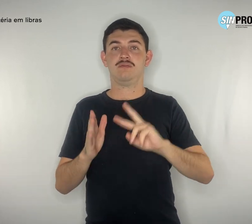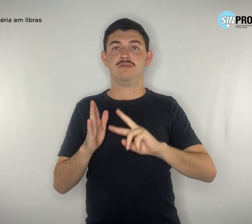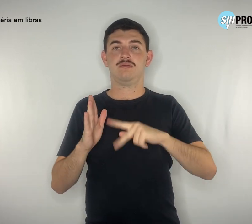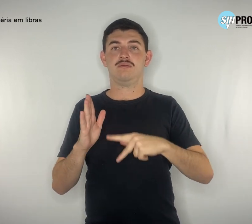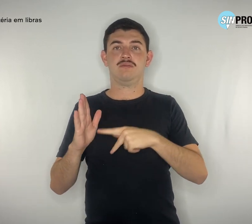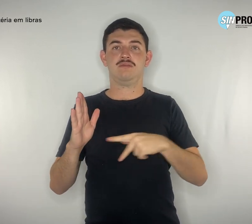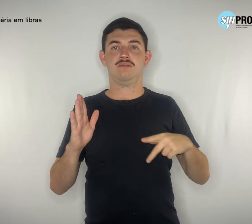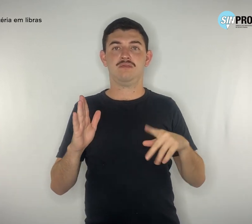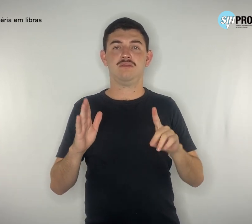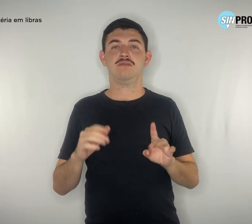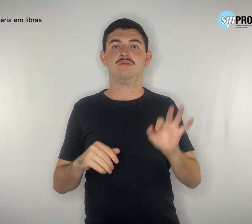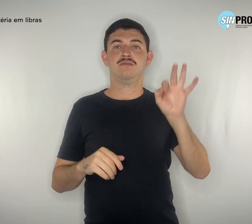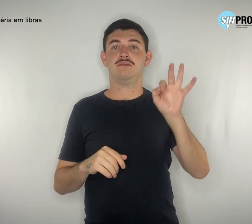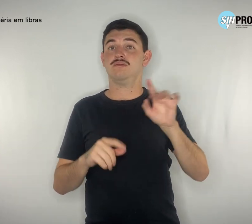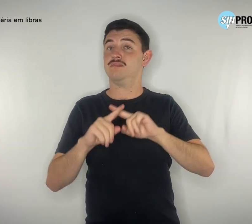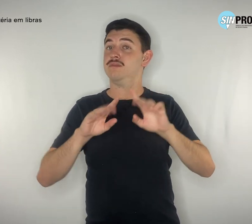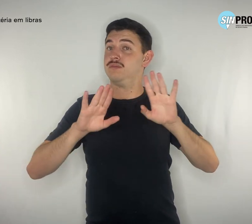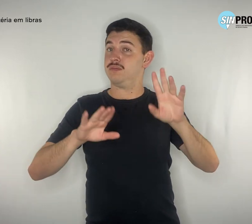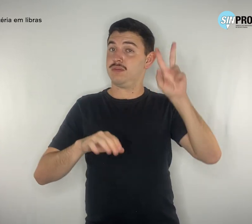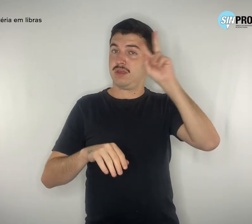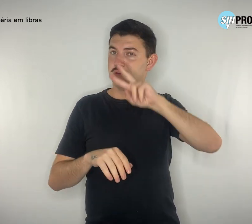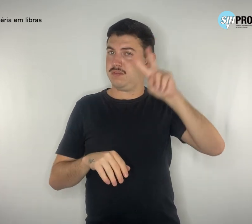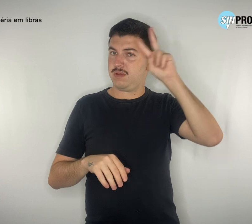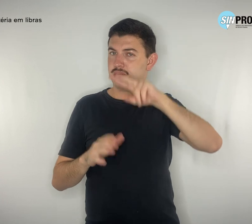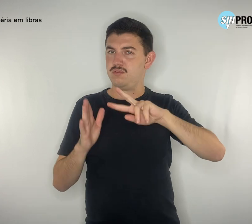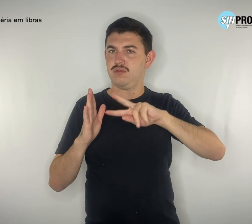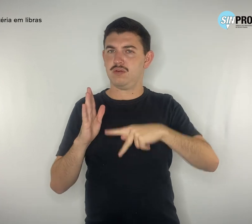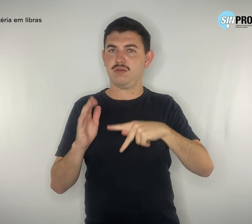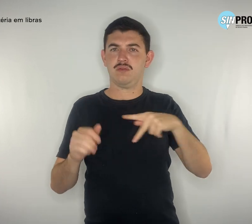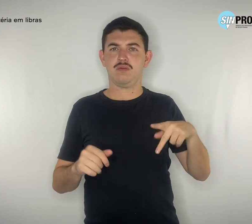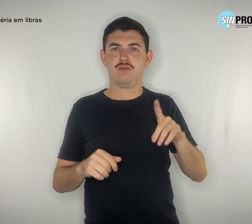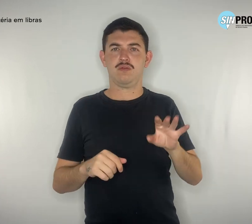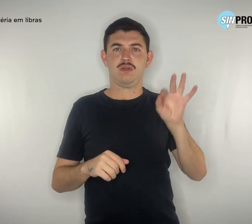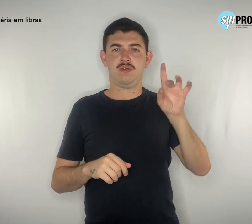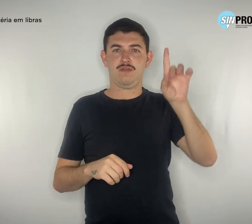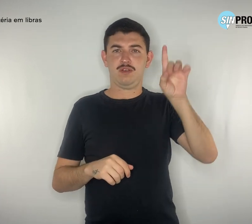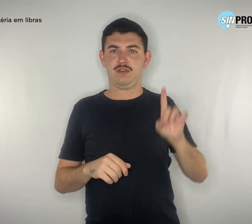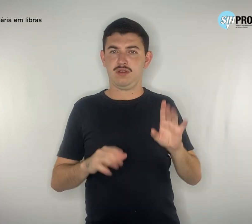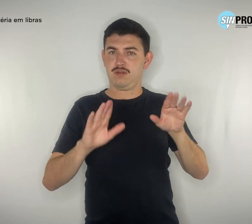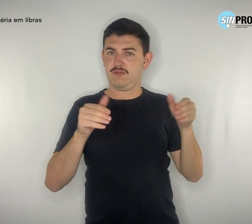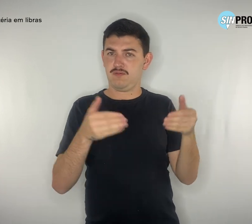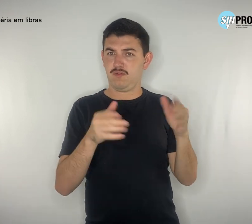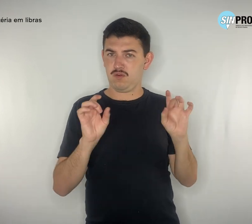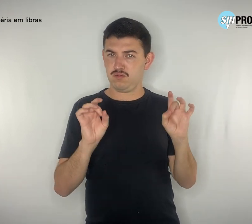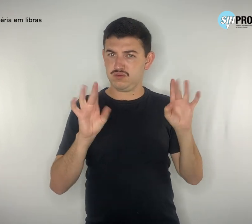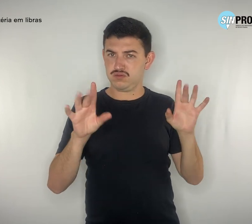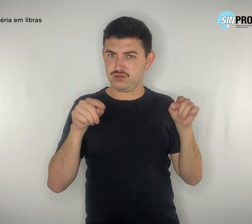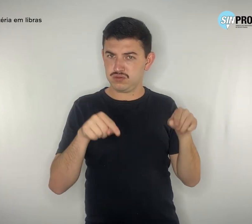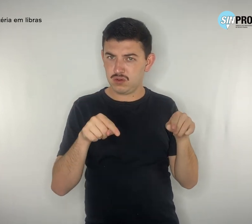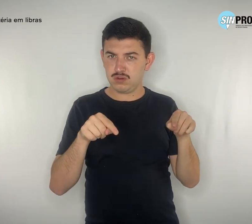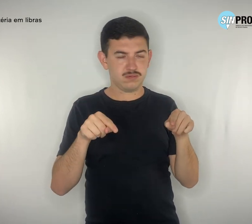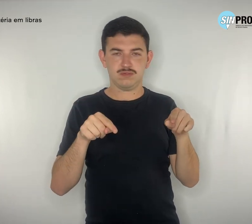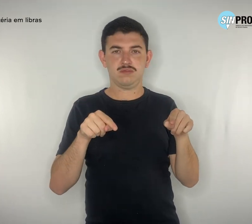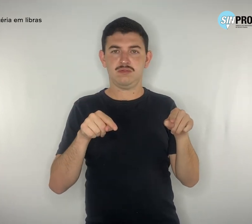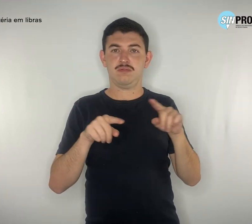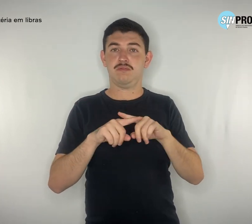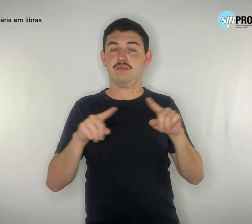lembrando que o sindicato não é somente a sua diretoria, e sim cada um e cada uma que aqui